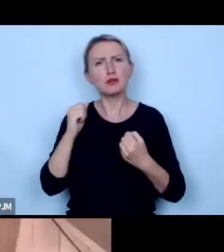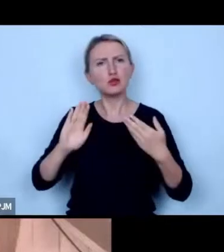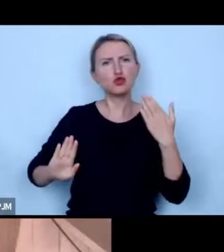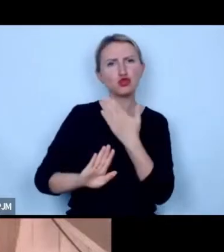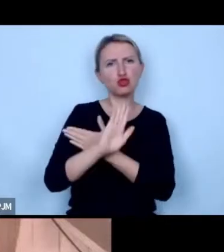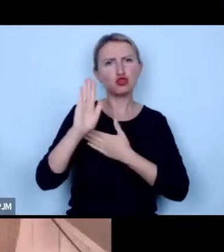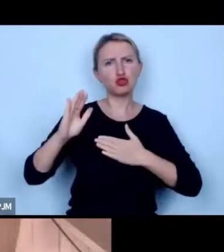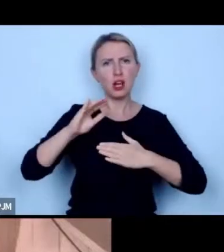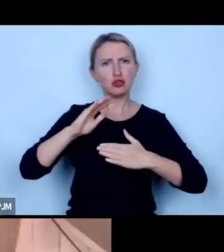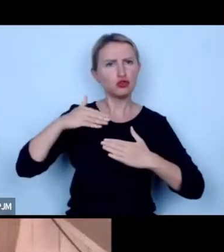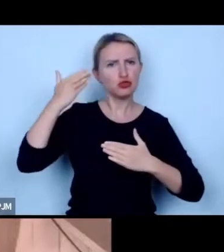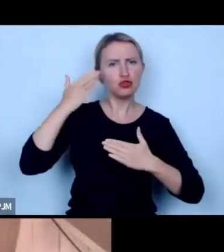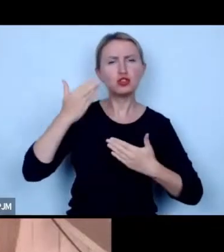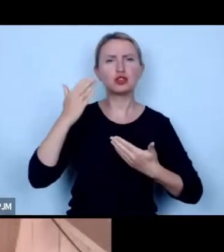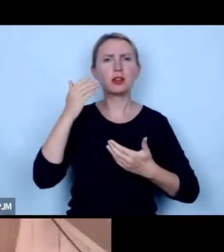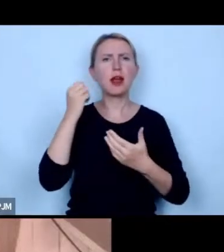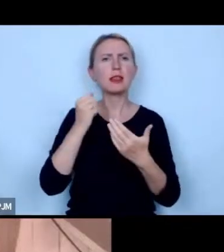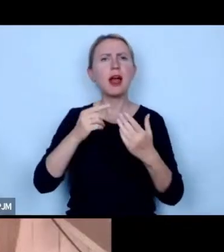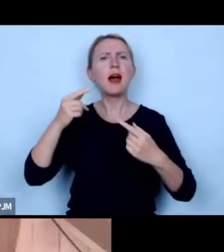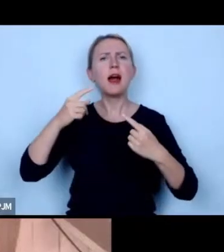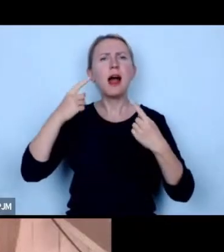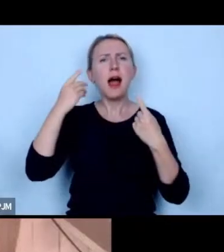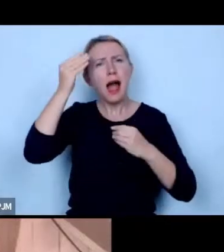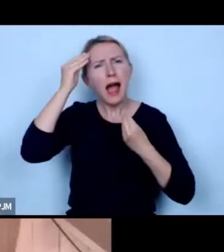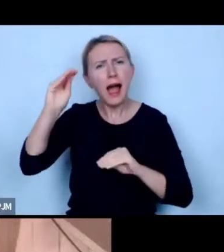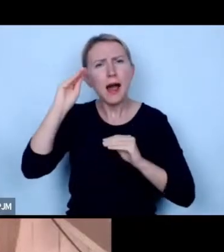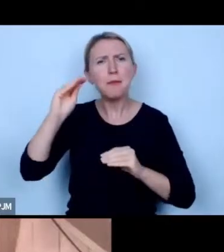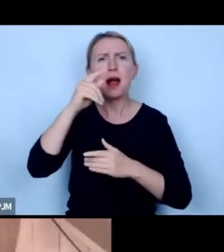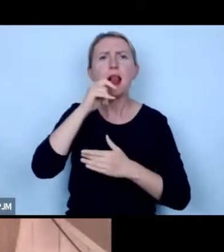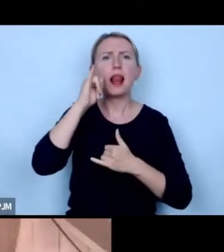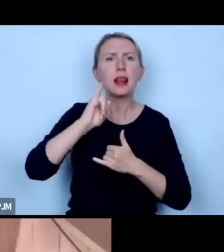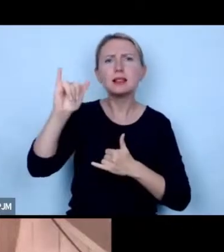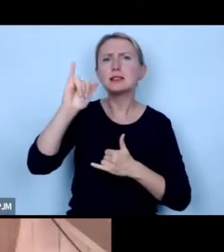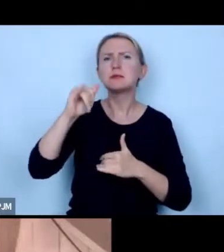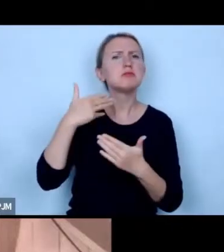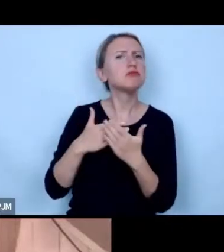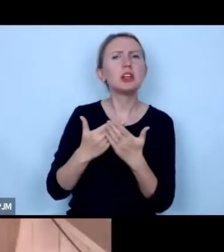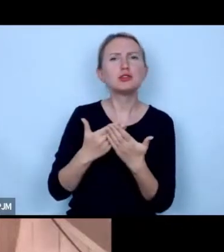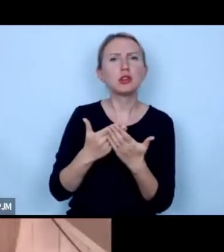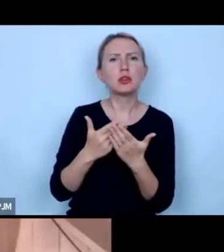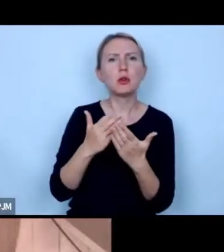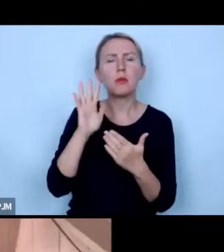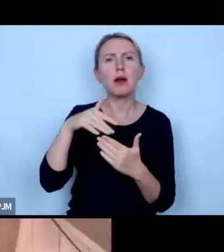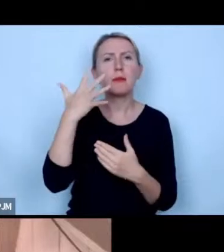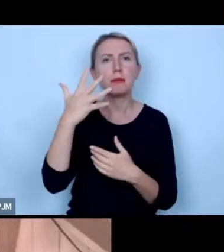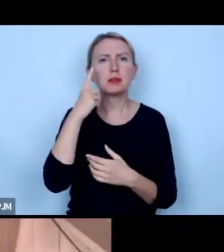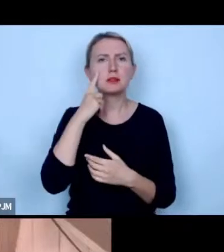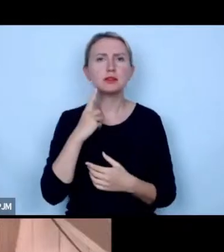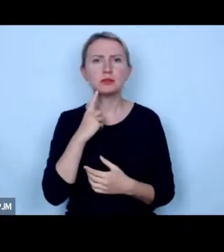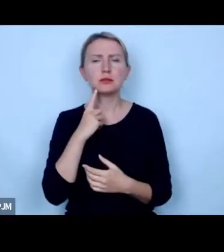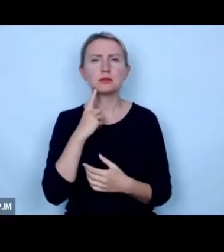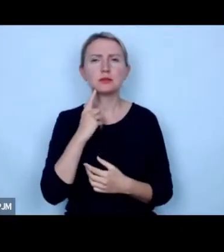podpisujecie apele listy dlaczego ma pan pięć minut na zaprezentowanie swojej odpowiedzi